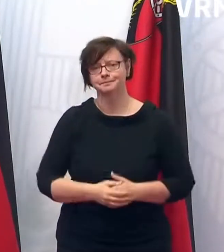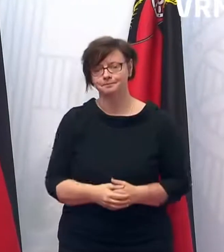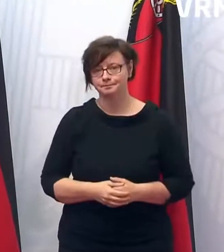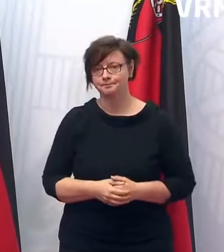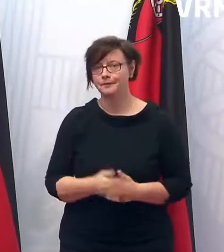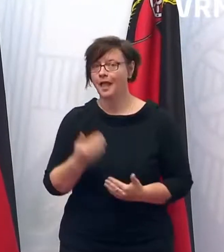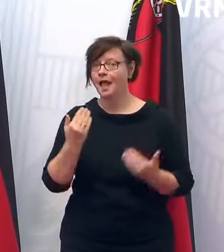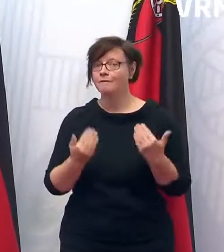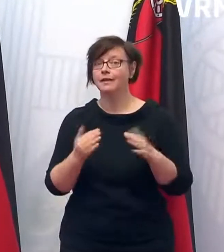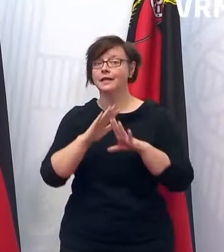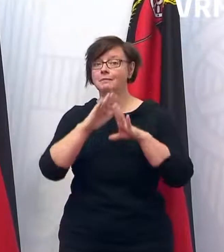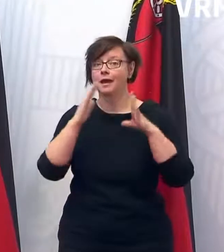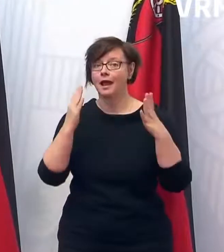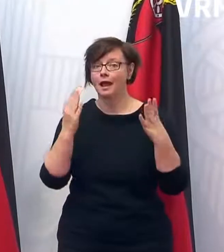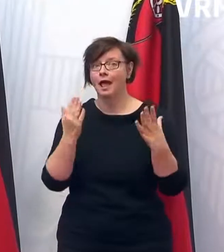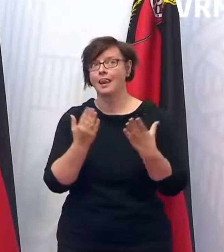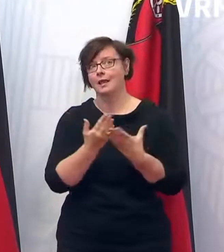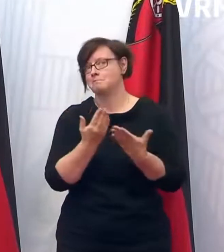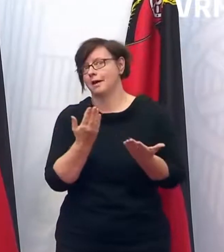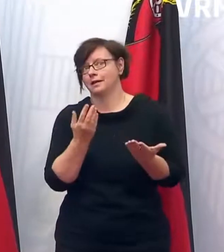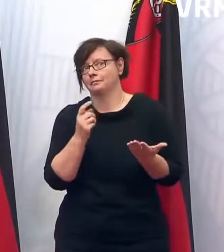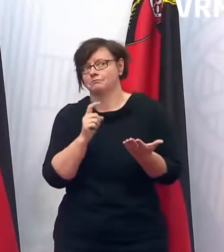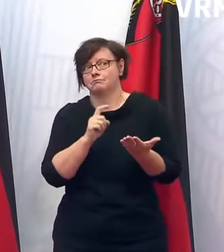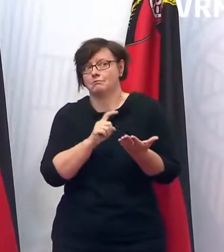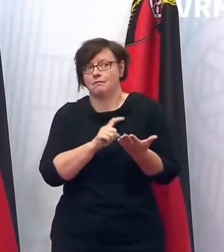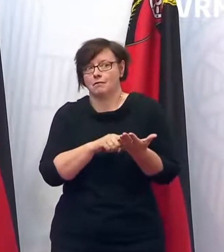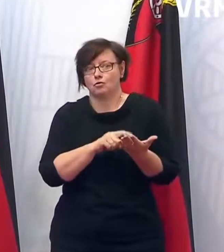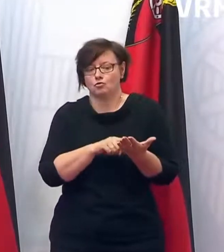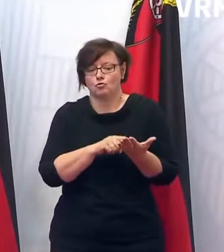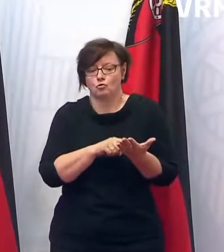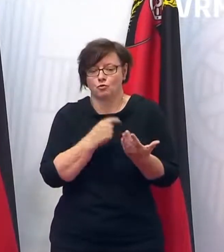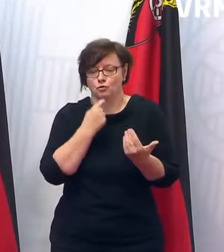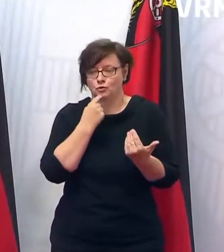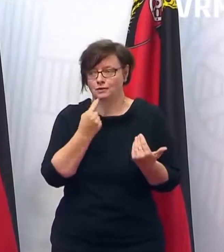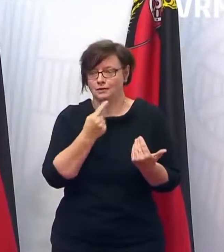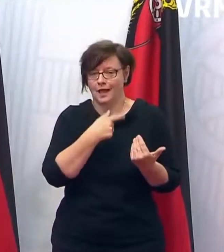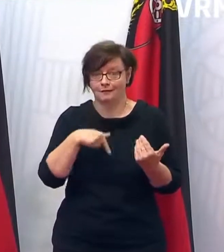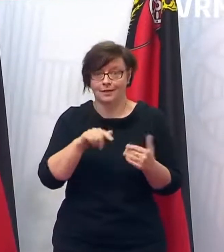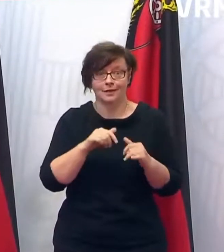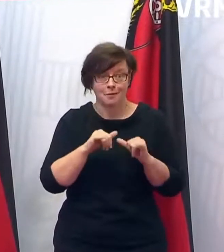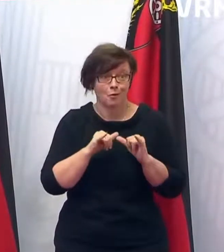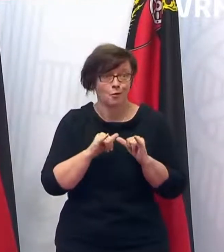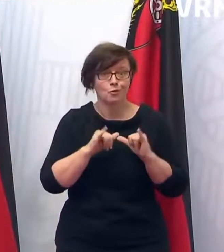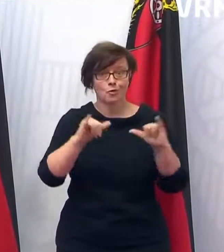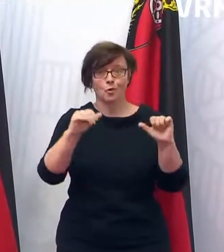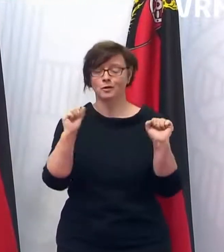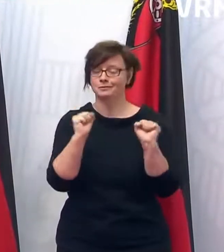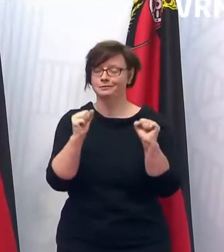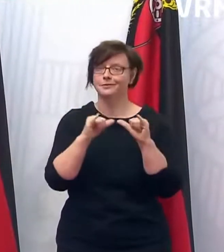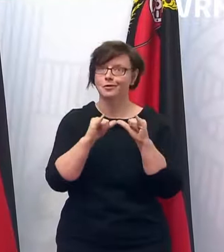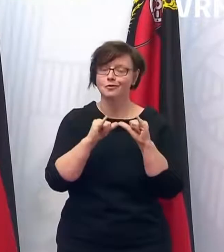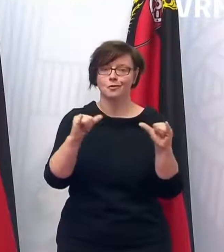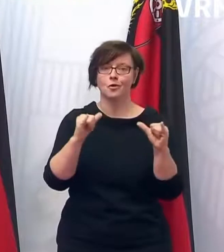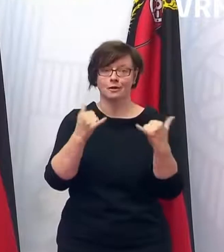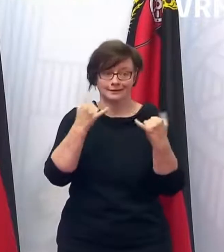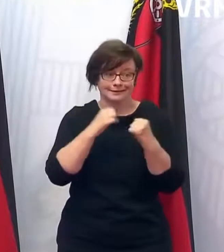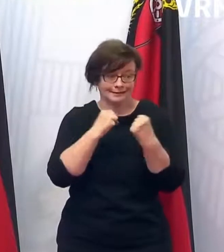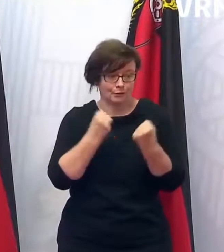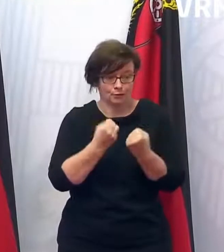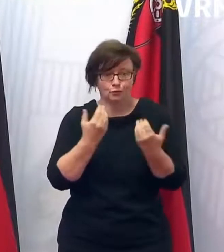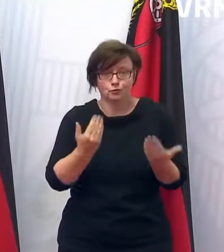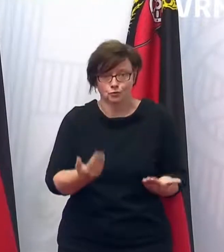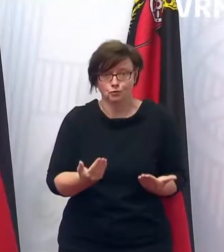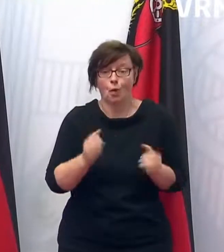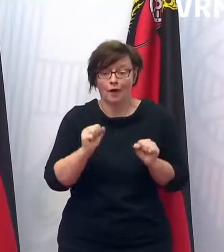Vielleicht ist es generell nochmal ein Anlass zu sagen, Wir sind total glücklich darüber, dass wir in der Lage sind, in der wir jetzt sind.